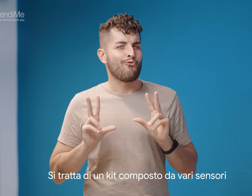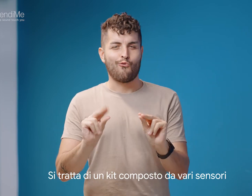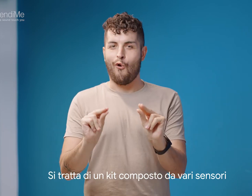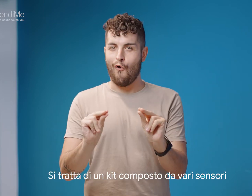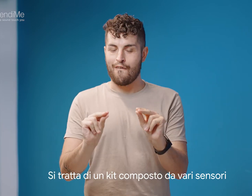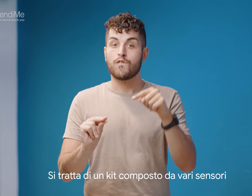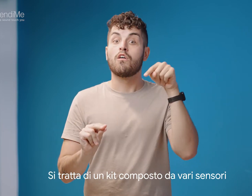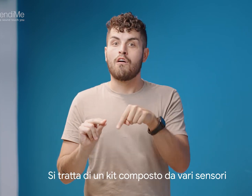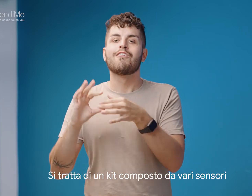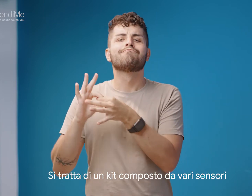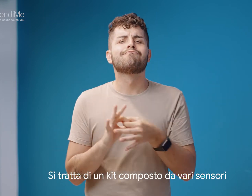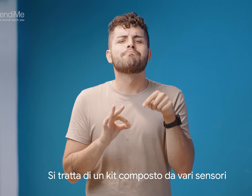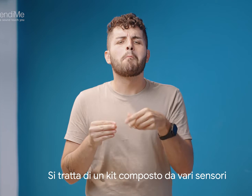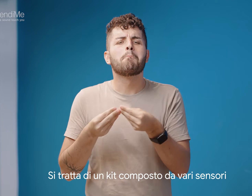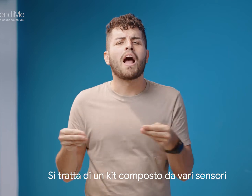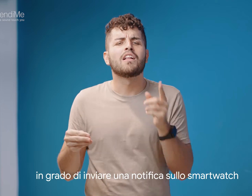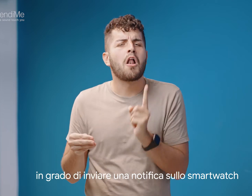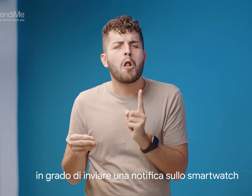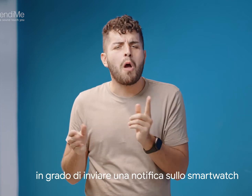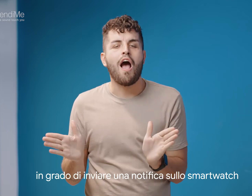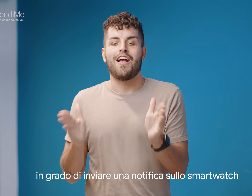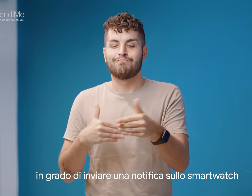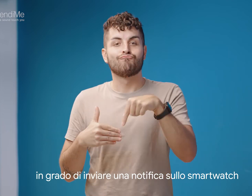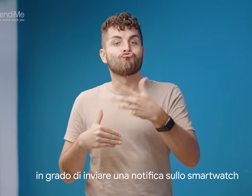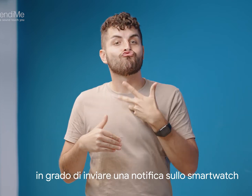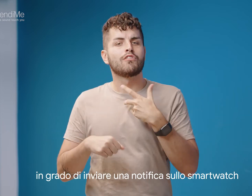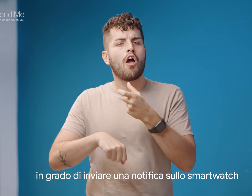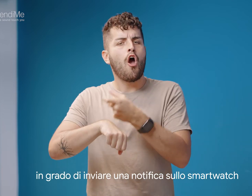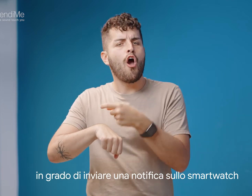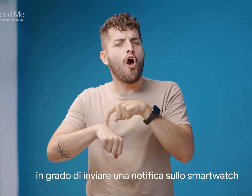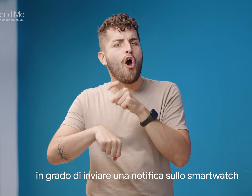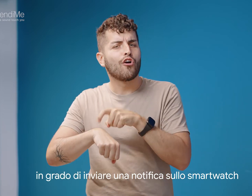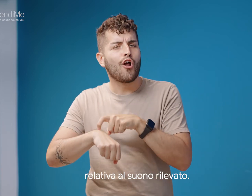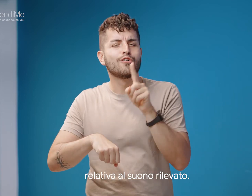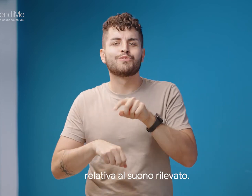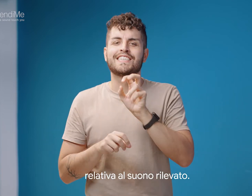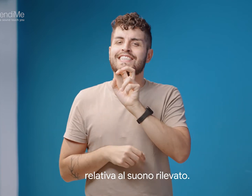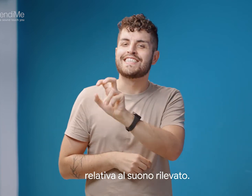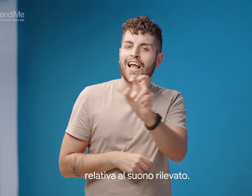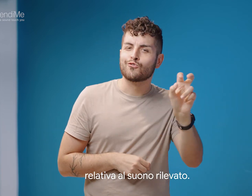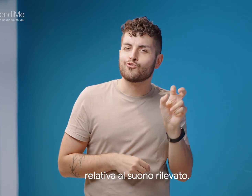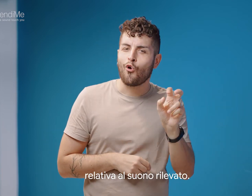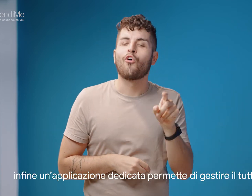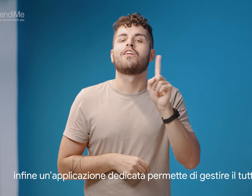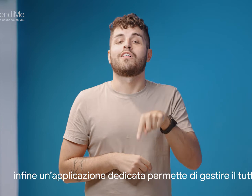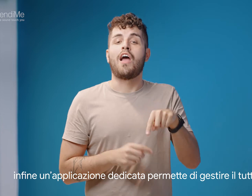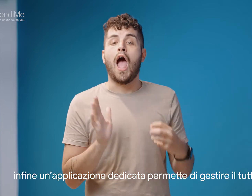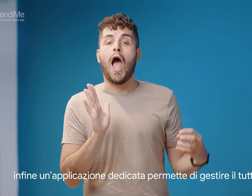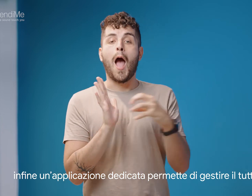di un kit composto da vari sensori in grado di inviare una notifica sullo smartwatch relativa al suono rilevato. Infine, un'applicazione